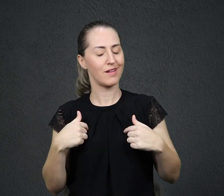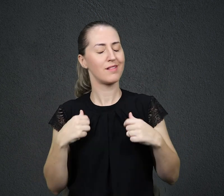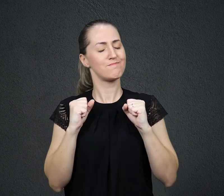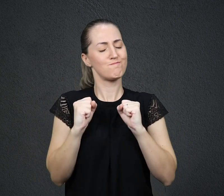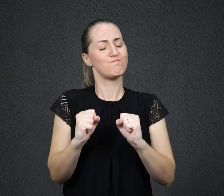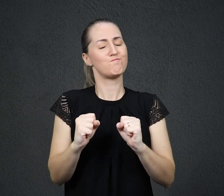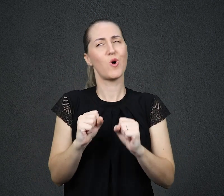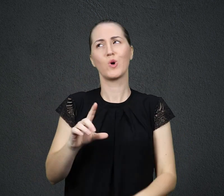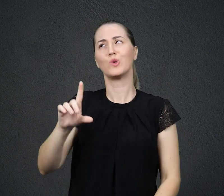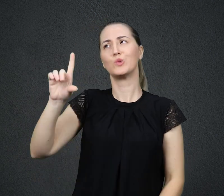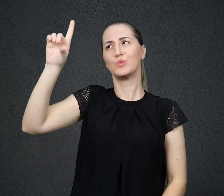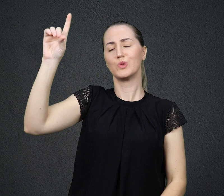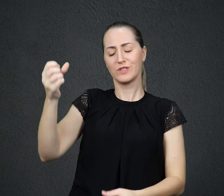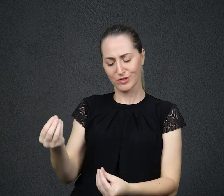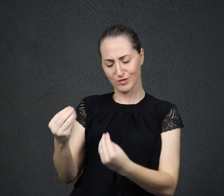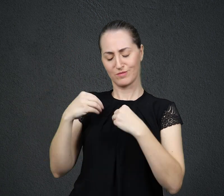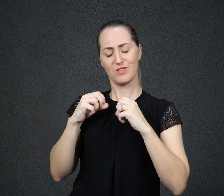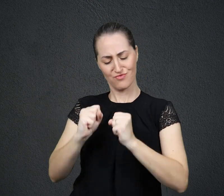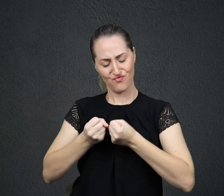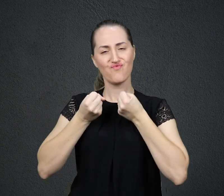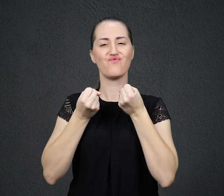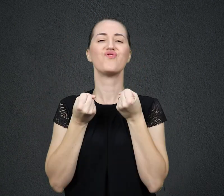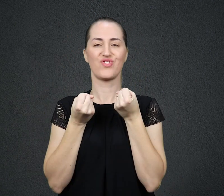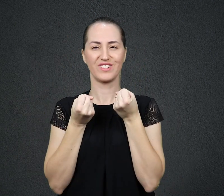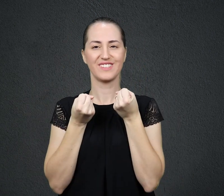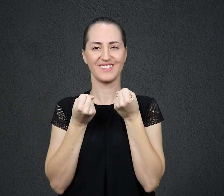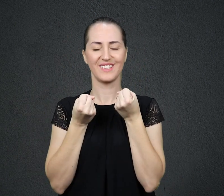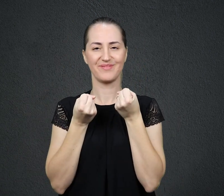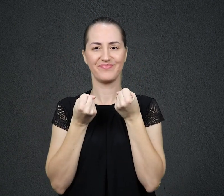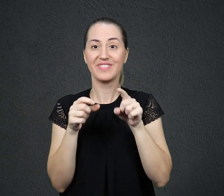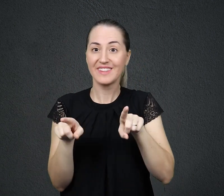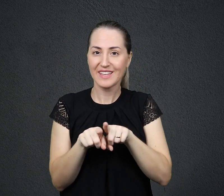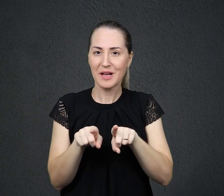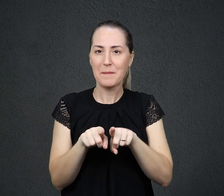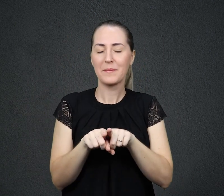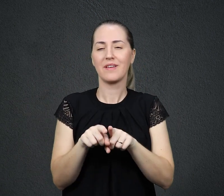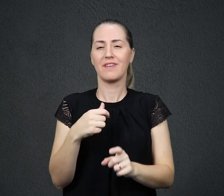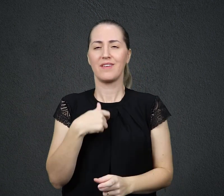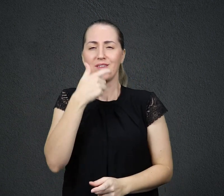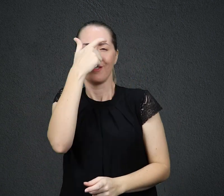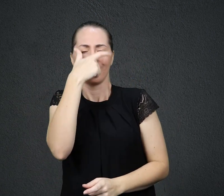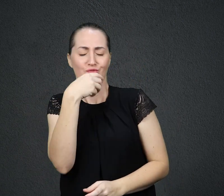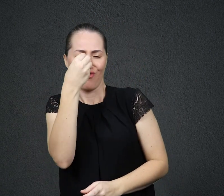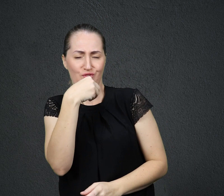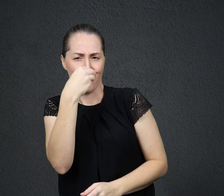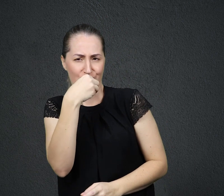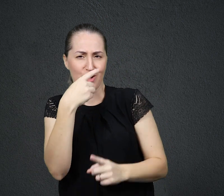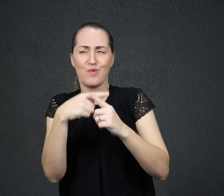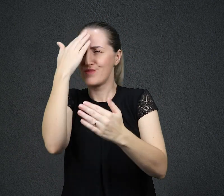versículo 13. E também, quando sou fraco, é que sou forte, pois confiava na promessa de Deus. O meu